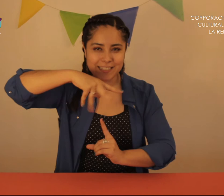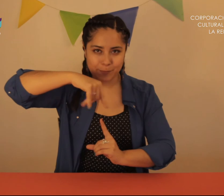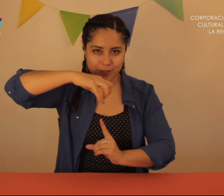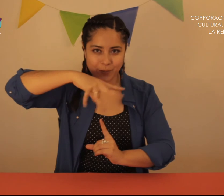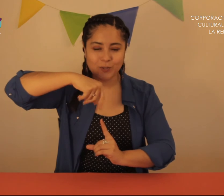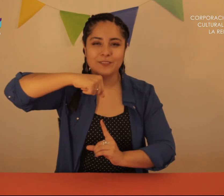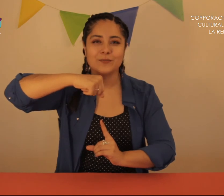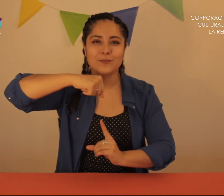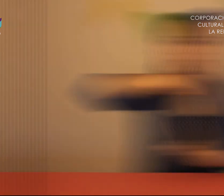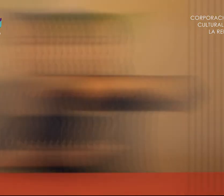chaparrón